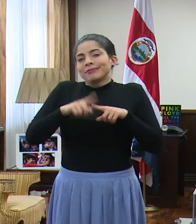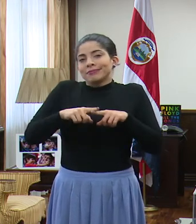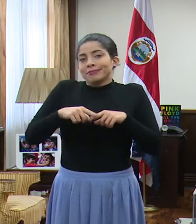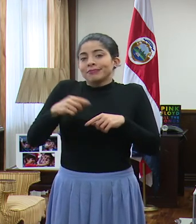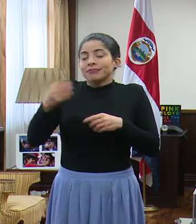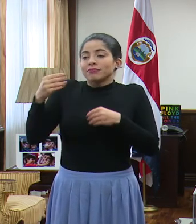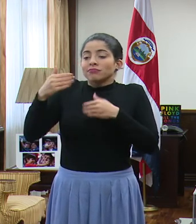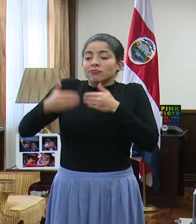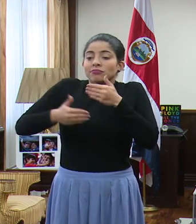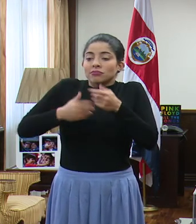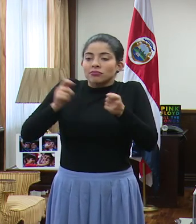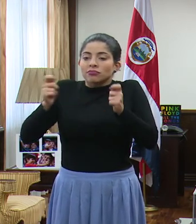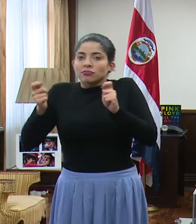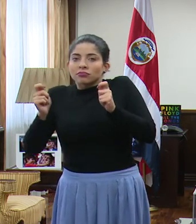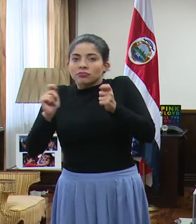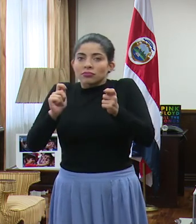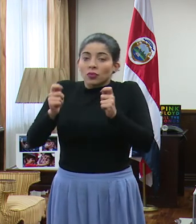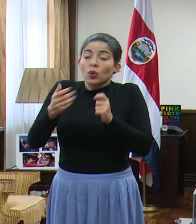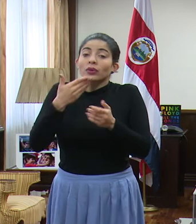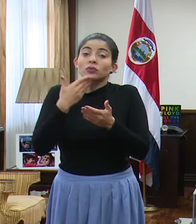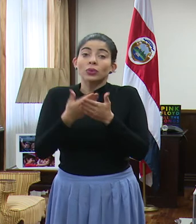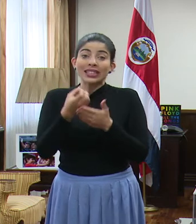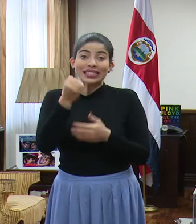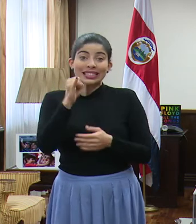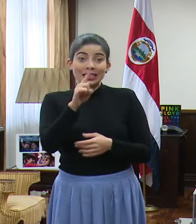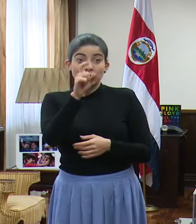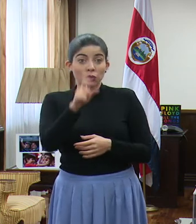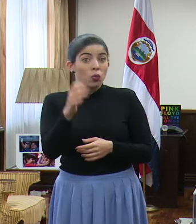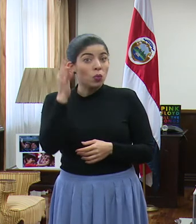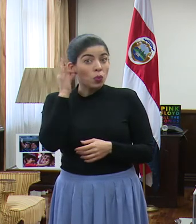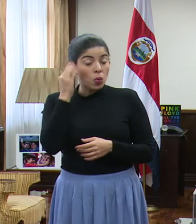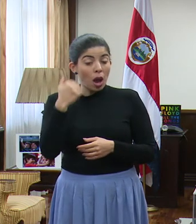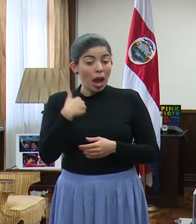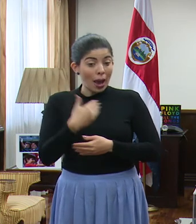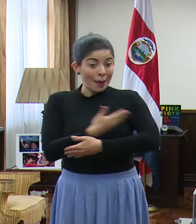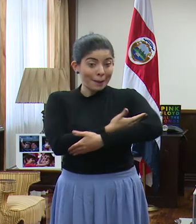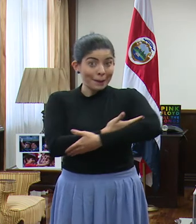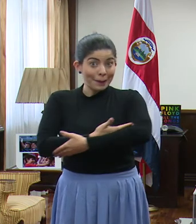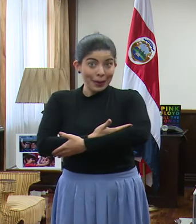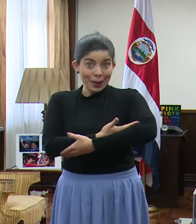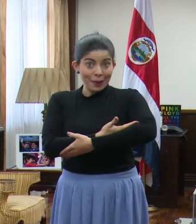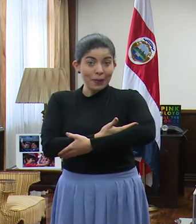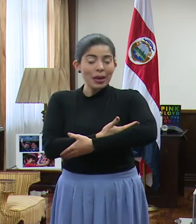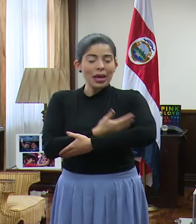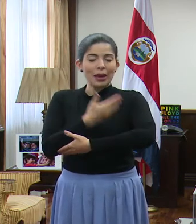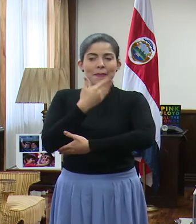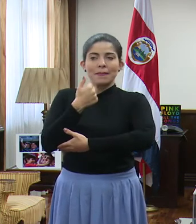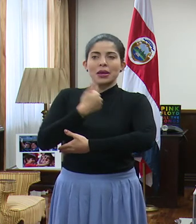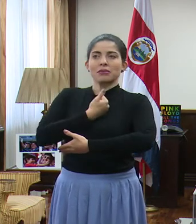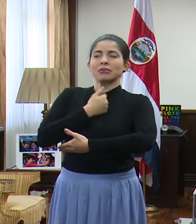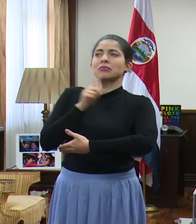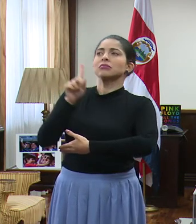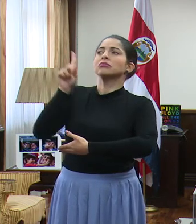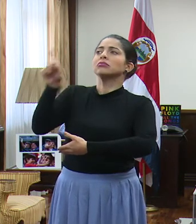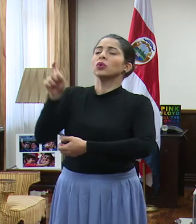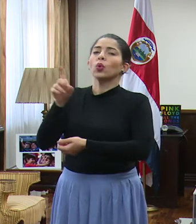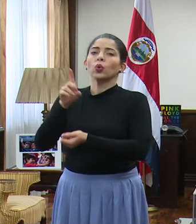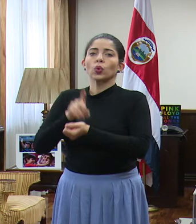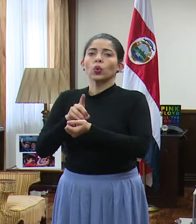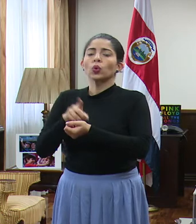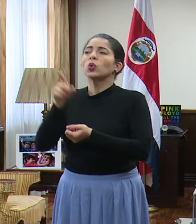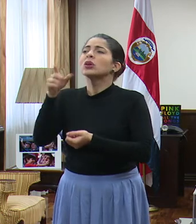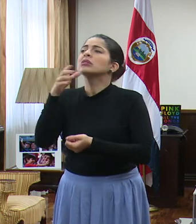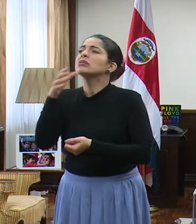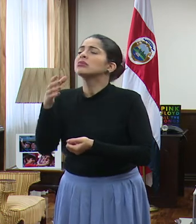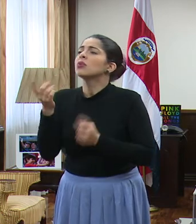sobre la marcha y es bueno que la mujer que tiene su bebé en esta época le consulte al pediatra cuál es